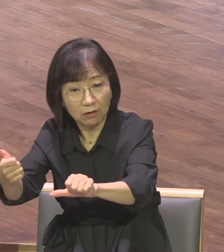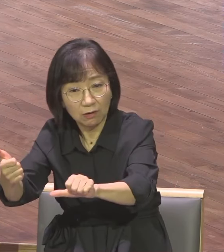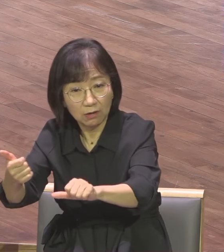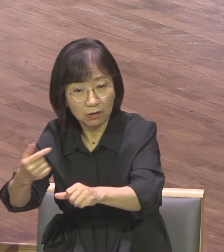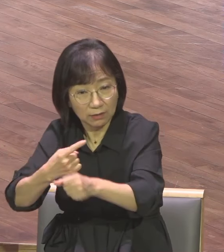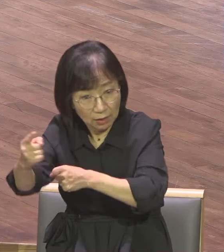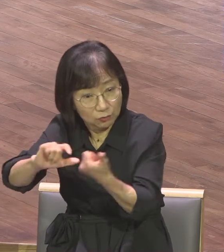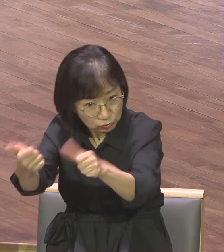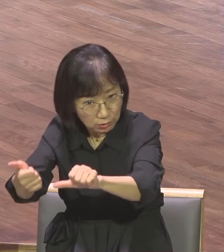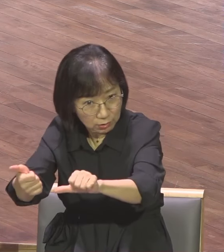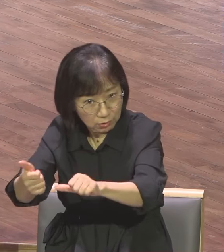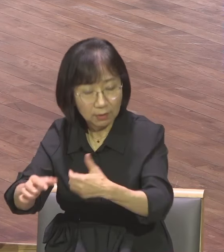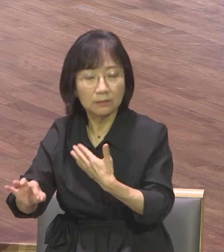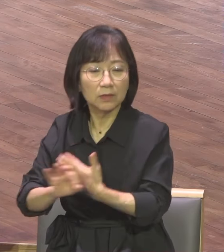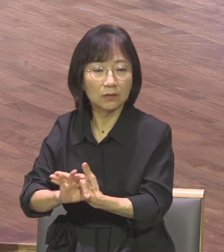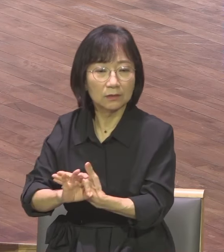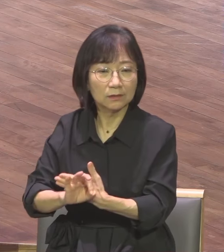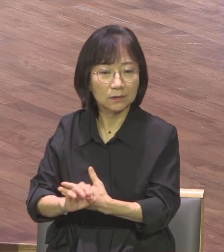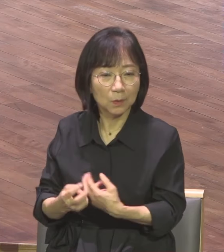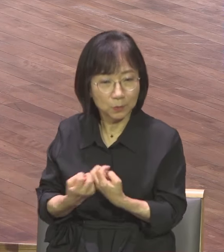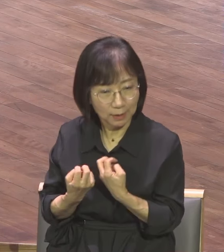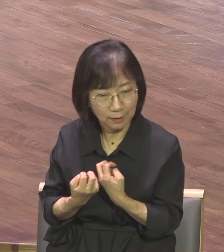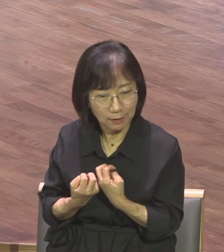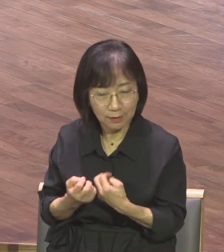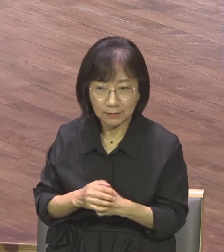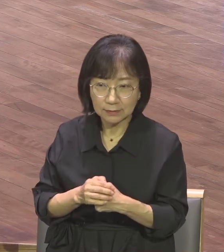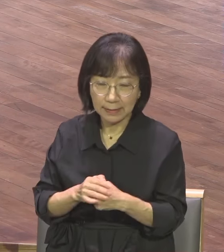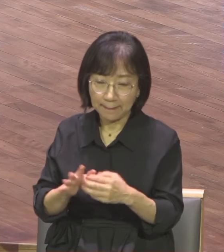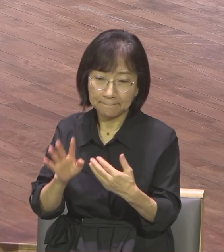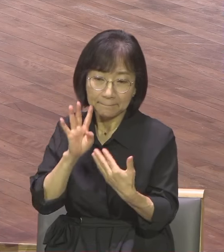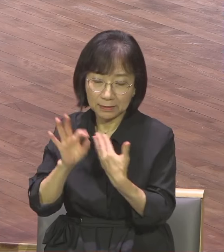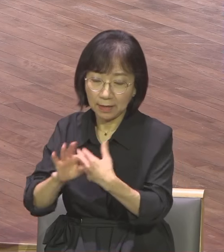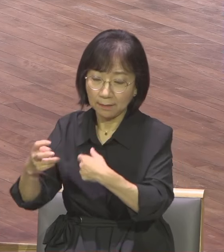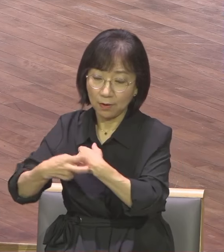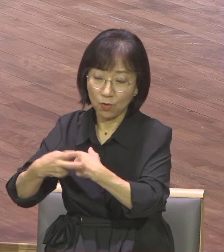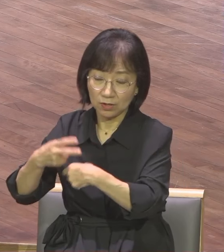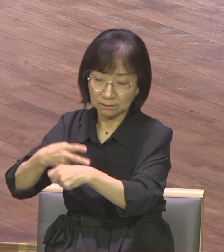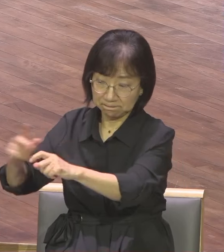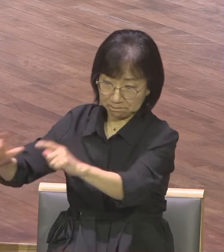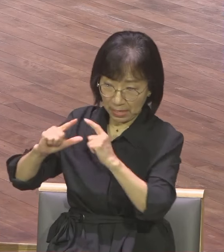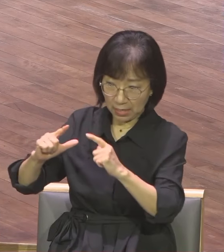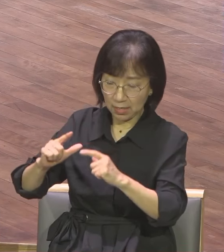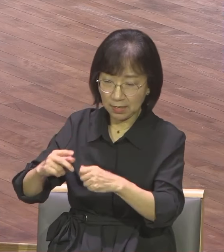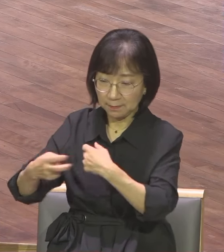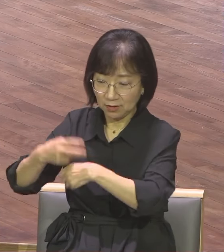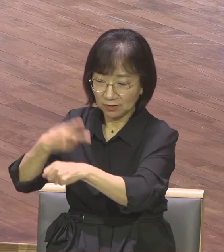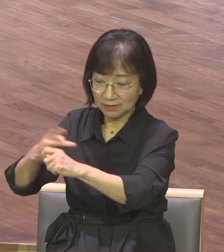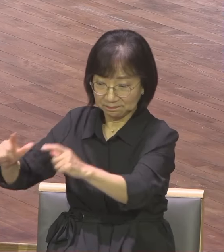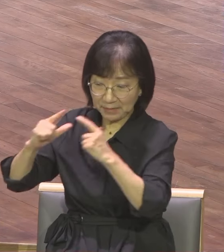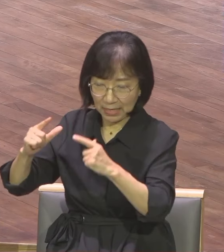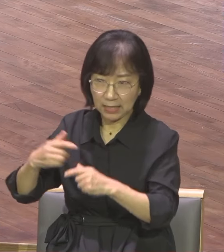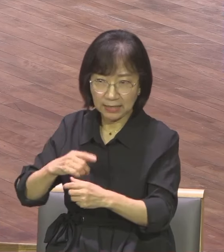1년밖에 남지 않았구나 병원에서 선언한다면 여러분 자녀들에게 어떤 편지를 줬겠습니까